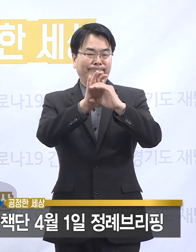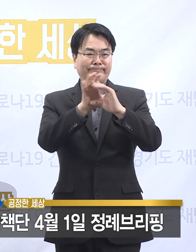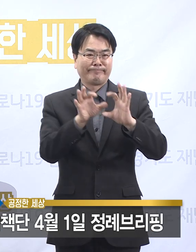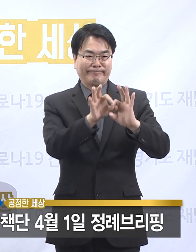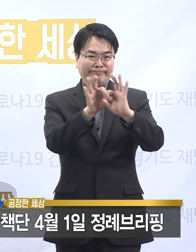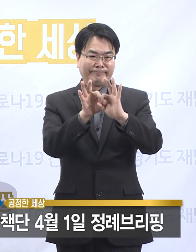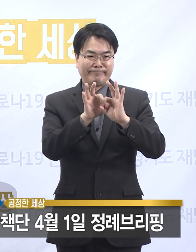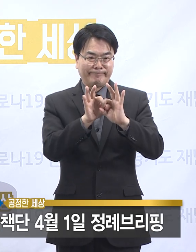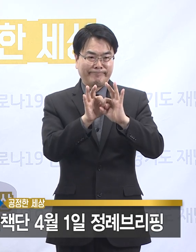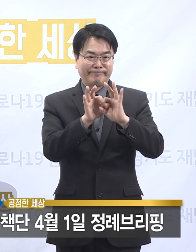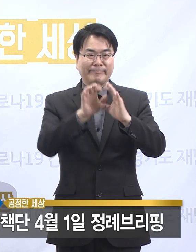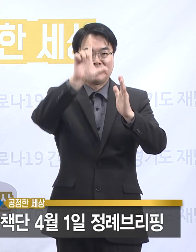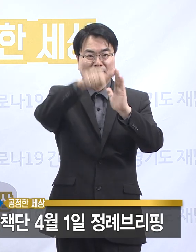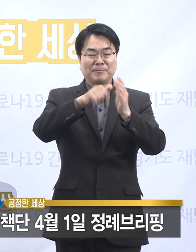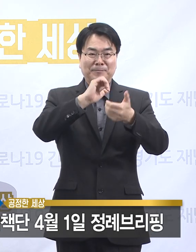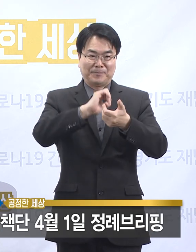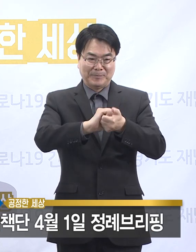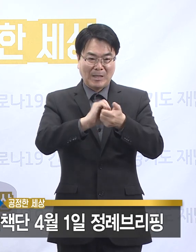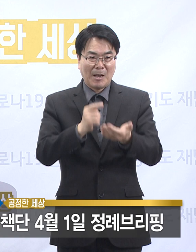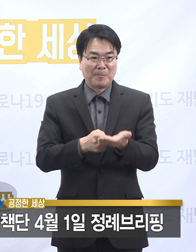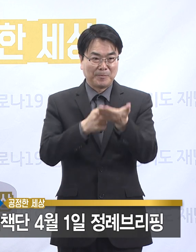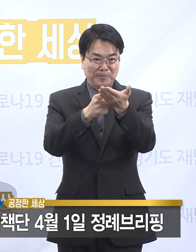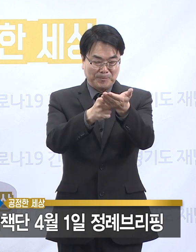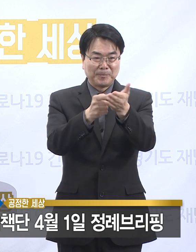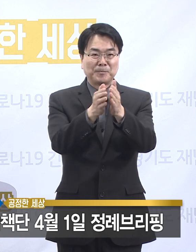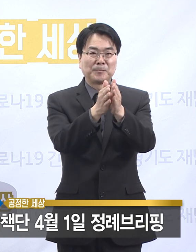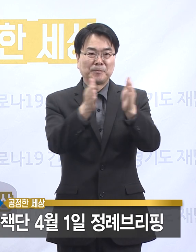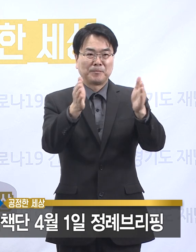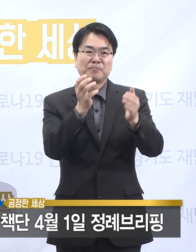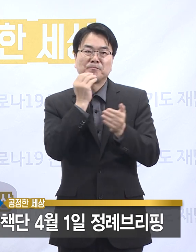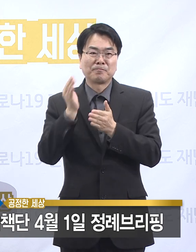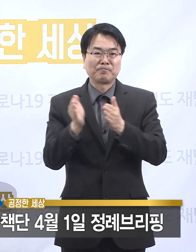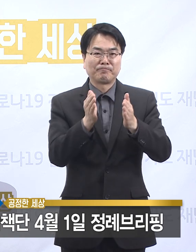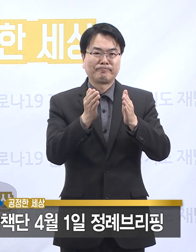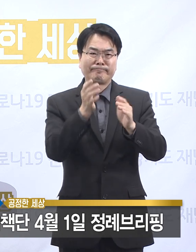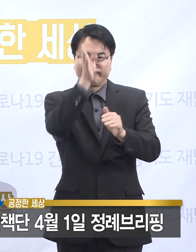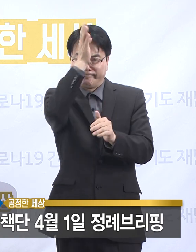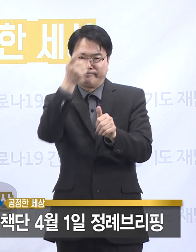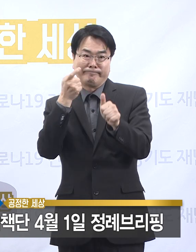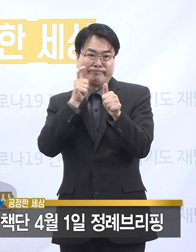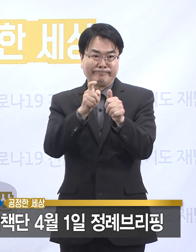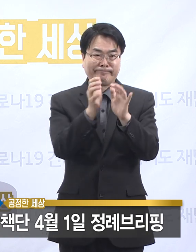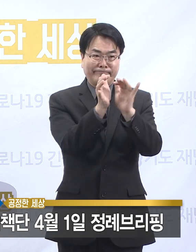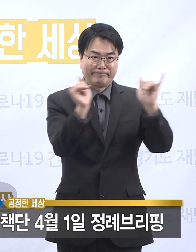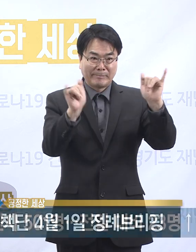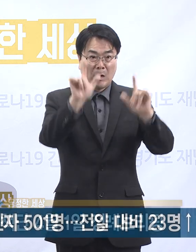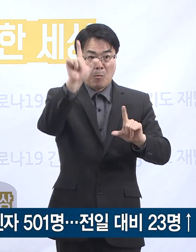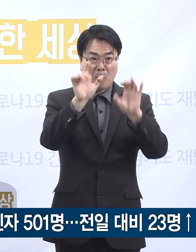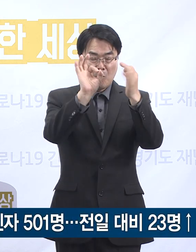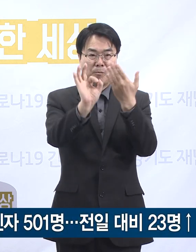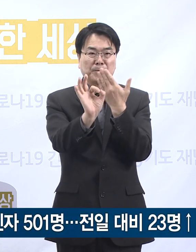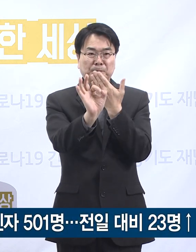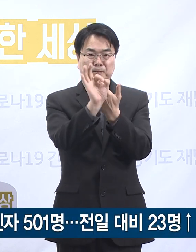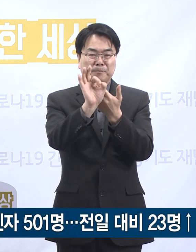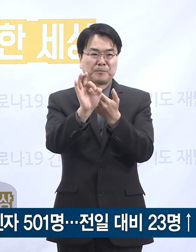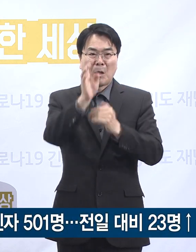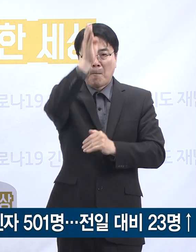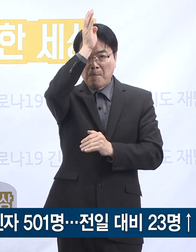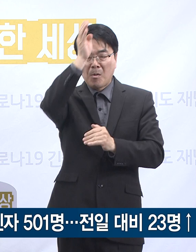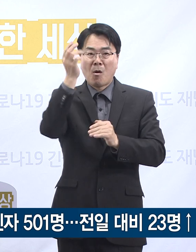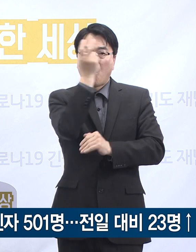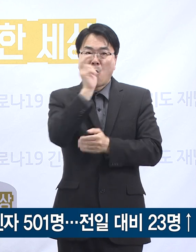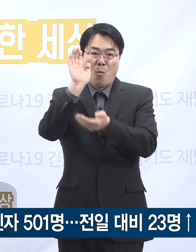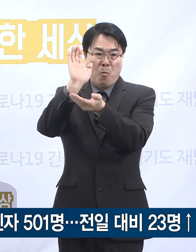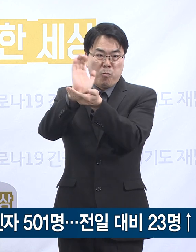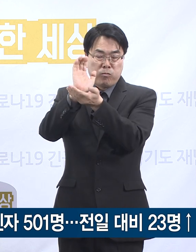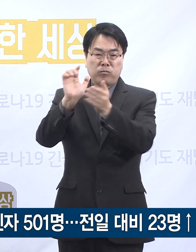관련 정례 브리핑을 시작하겠습니다. 먼저 경기도 확진자 발생 현황입니다. 질병관리본부의 발표에 따르면